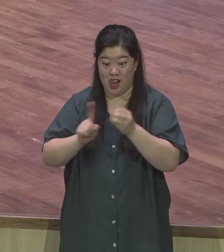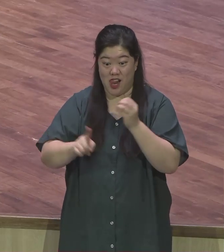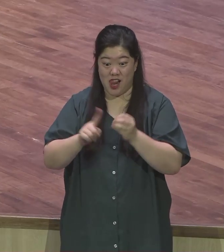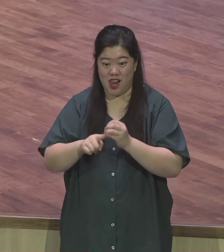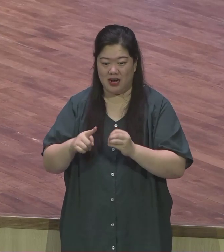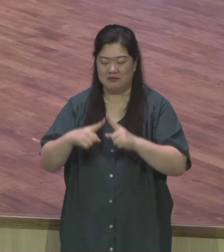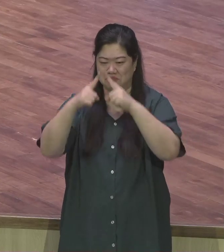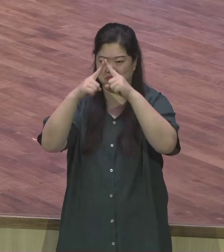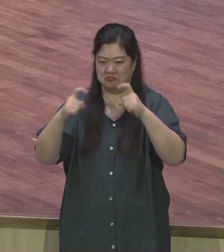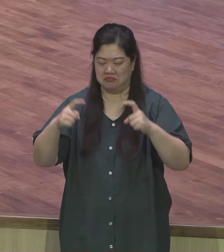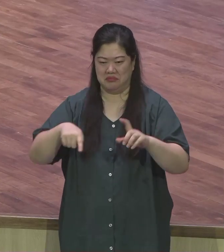밀지 않습니까